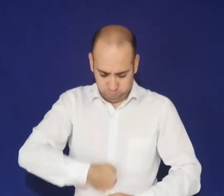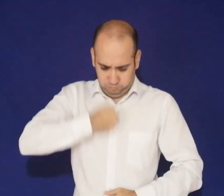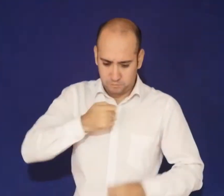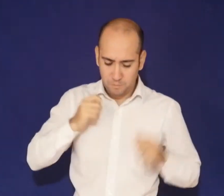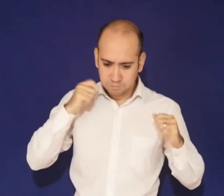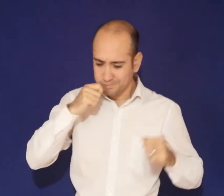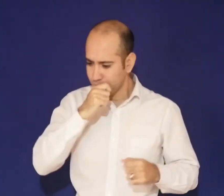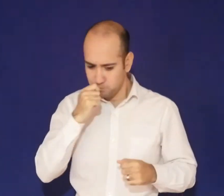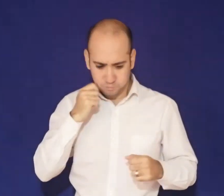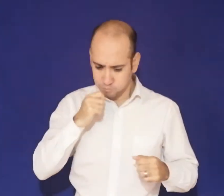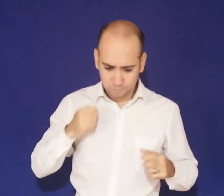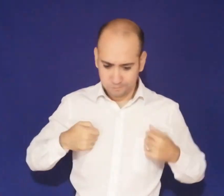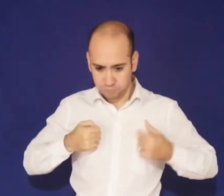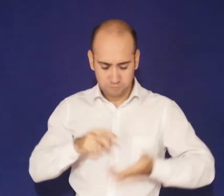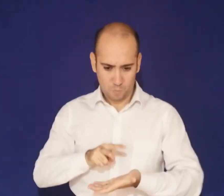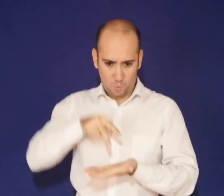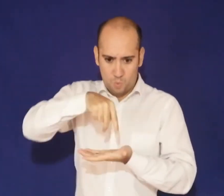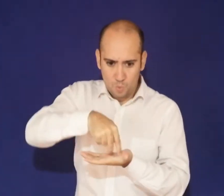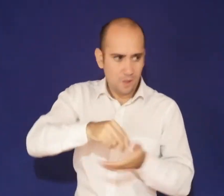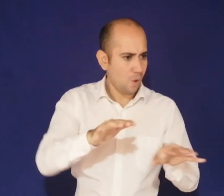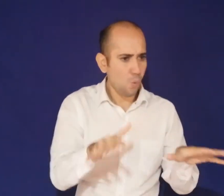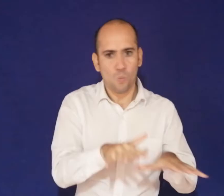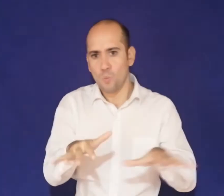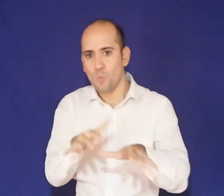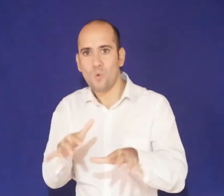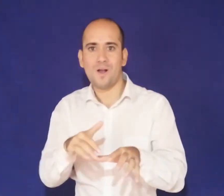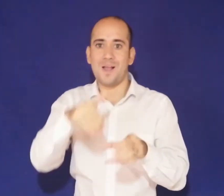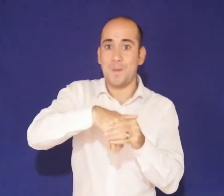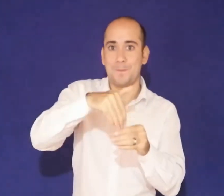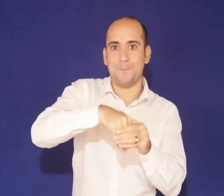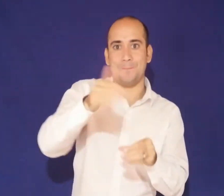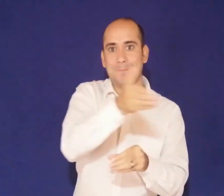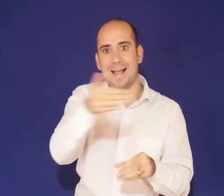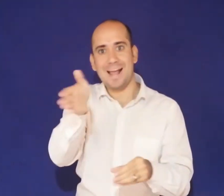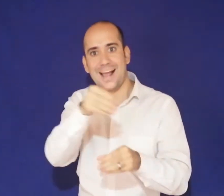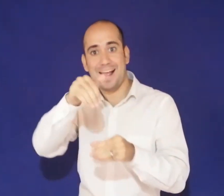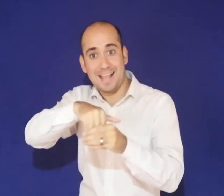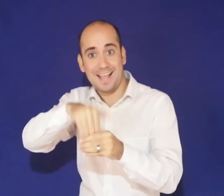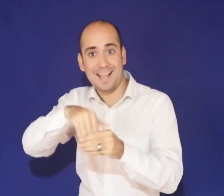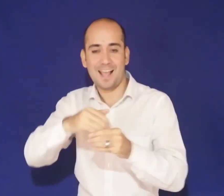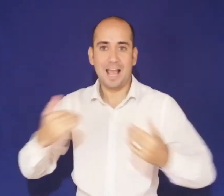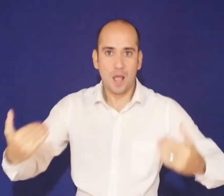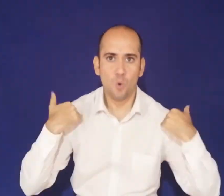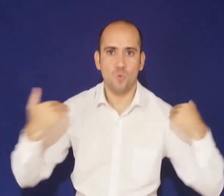leer, etc. También come sano, te ayudará a mantener tu cuerpo